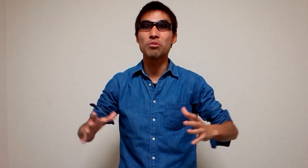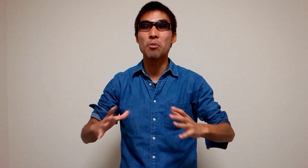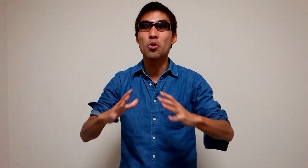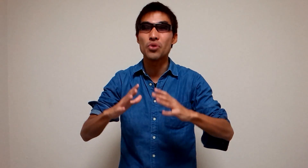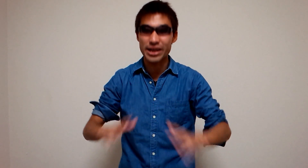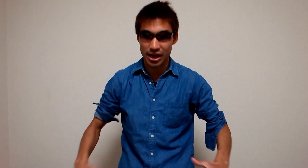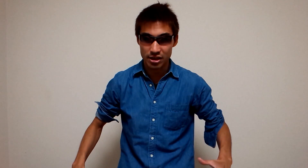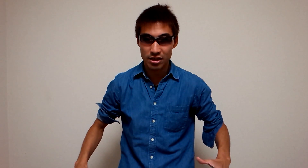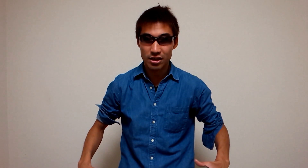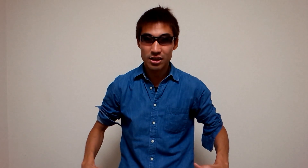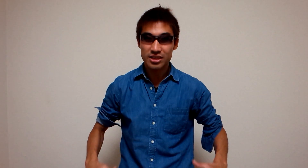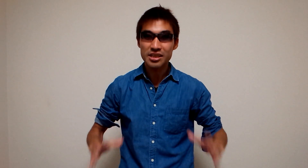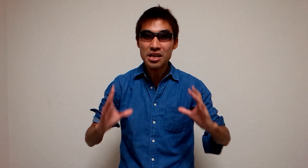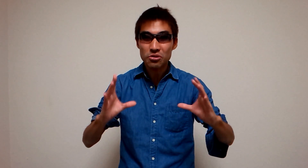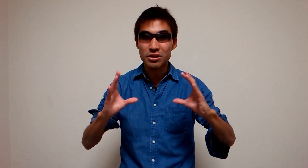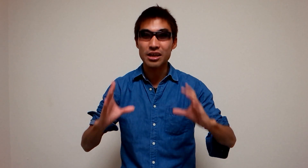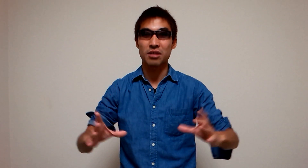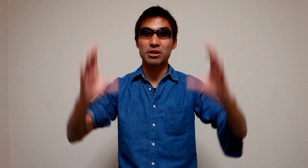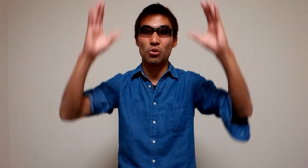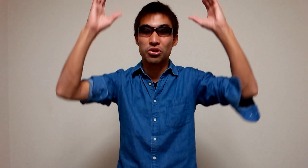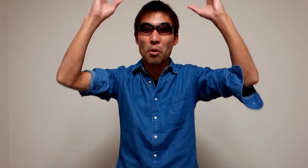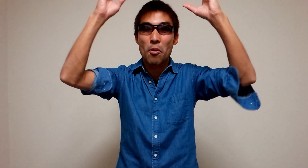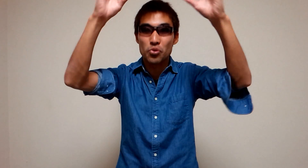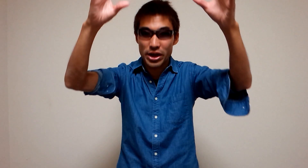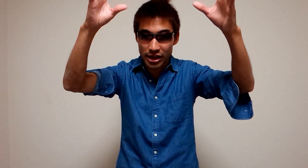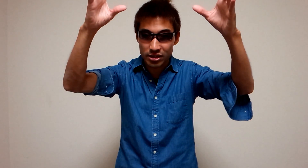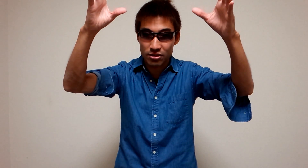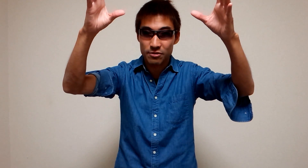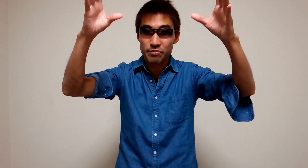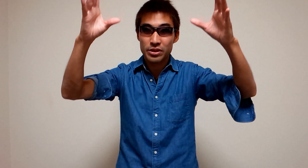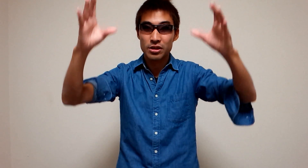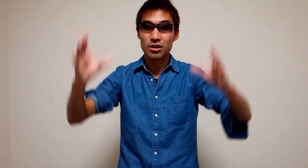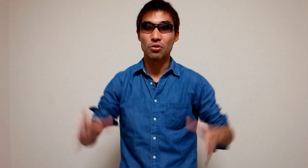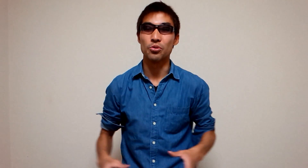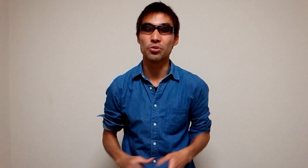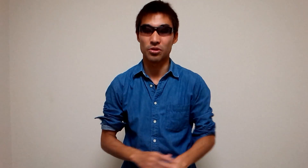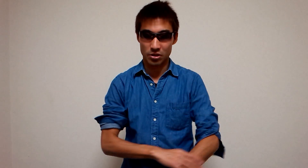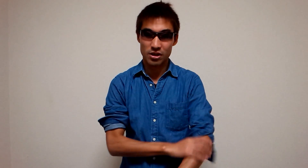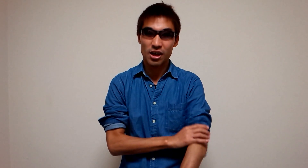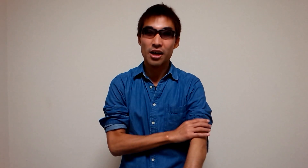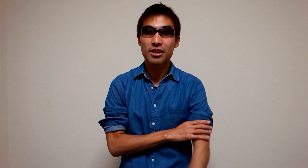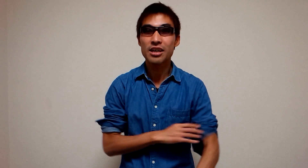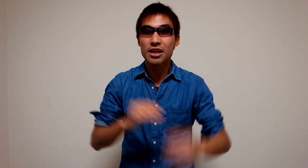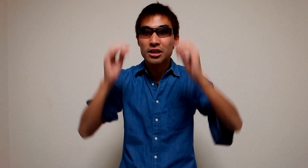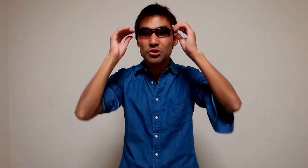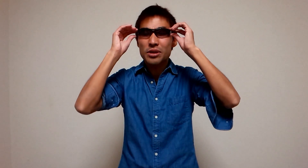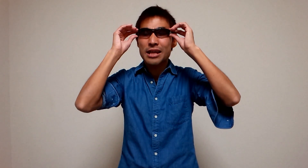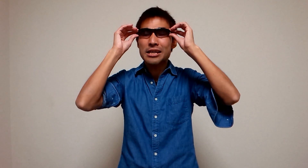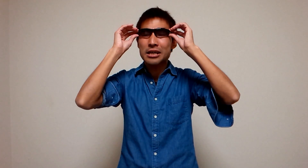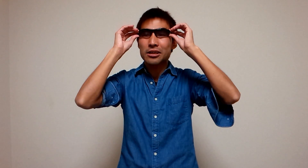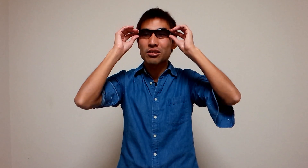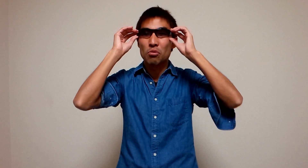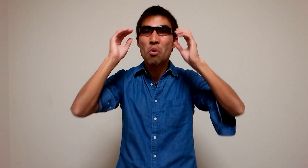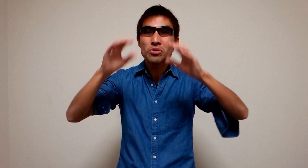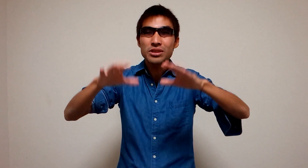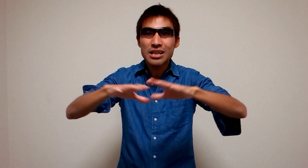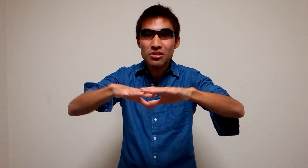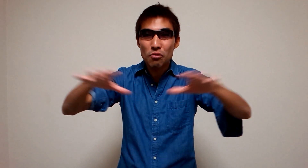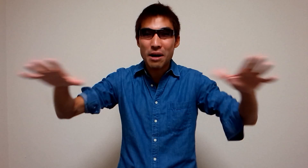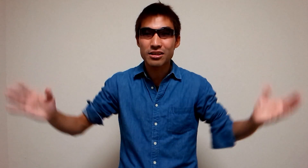供も増えない勢力がなければ子供も増えないっていうこのことでそれはなぜかっていうとモンスタントをバック